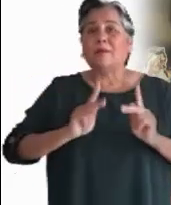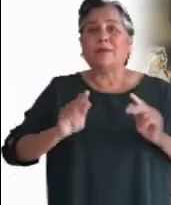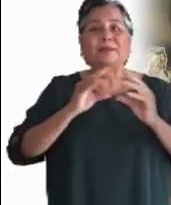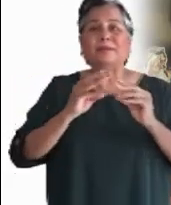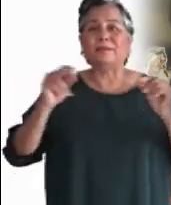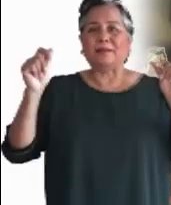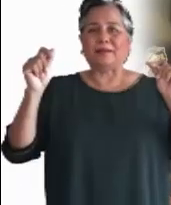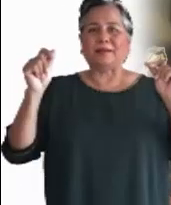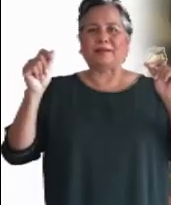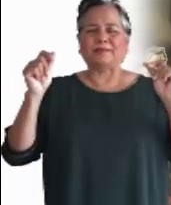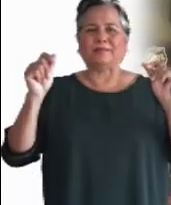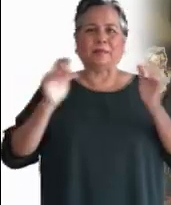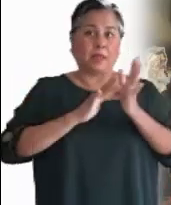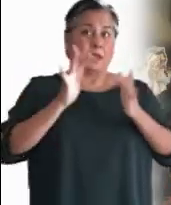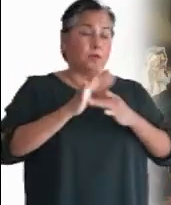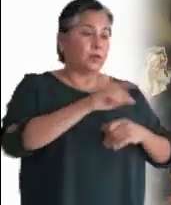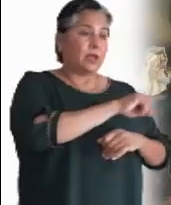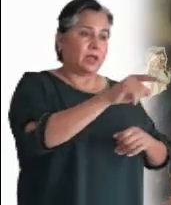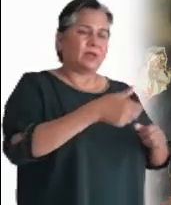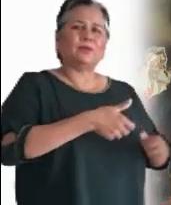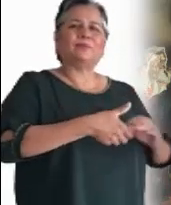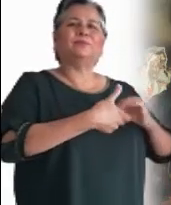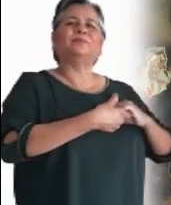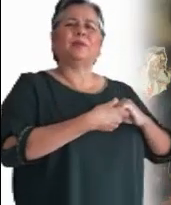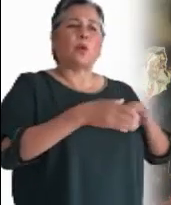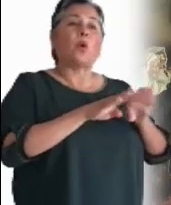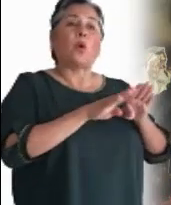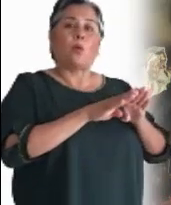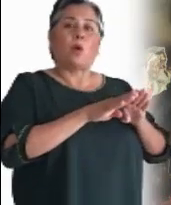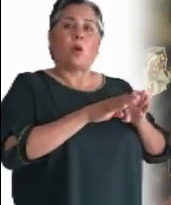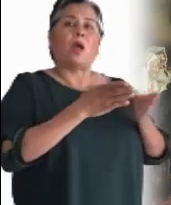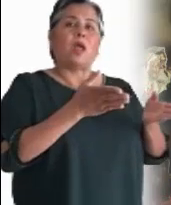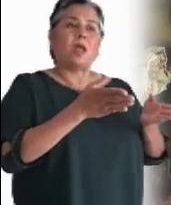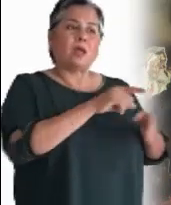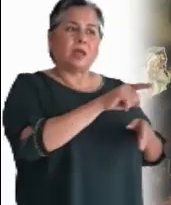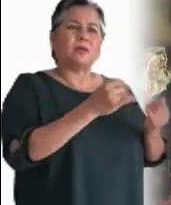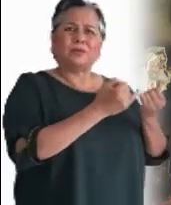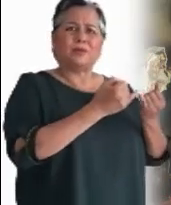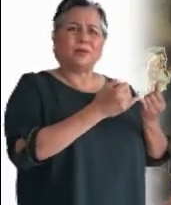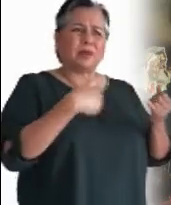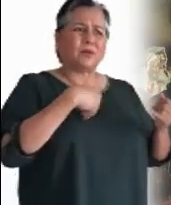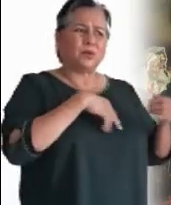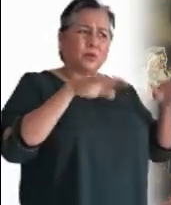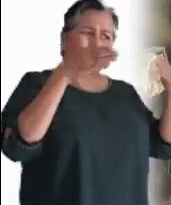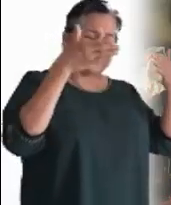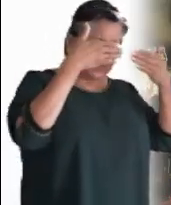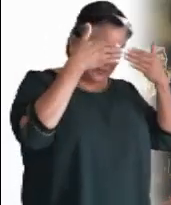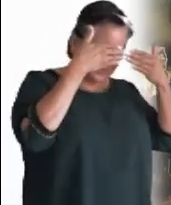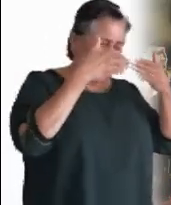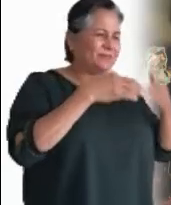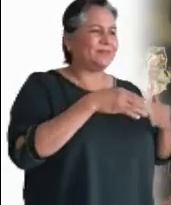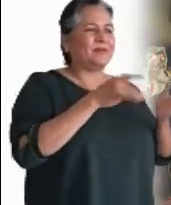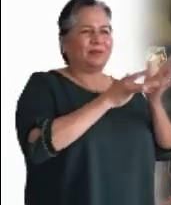paz. El saludo de Jesús a sus discípulos, que también tenían cerradas sus puertas, es